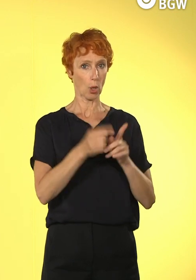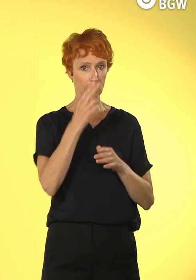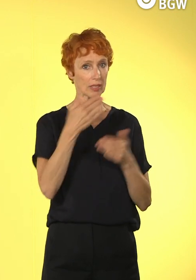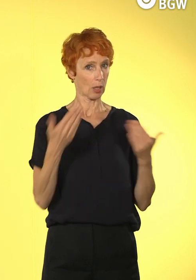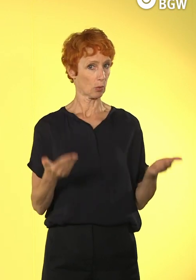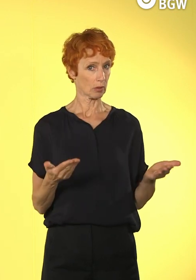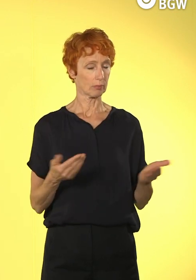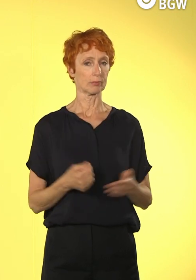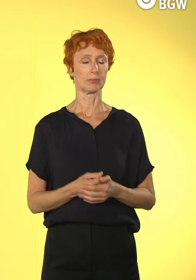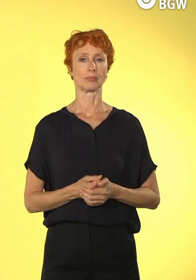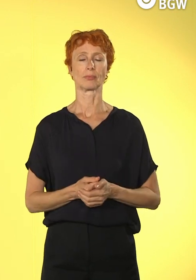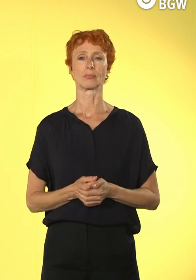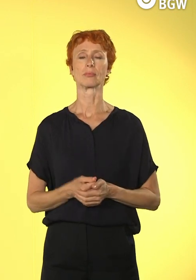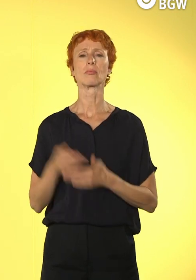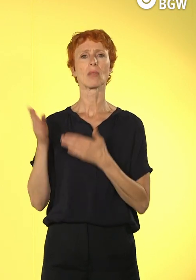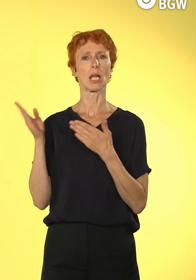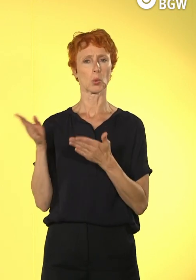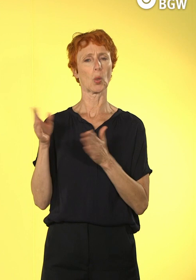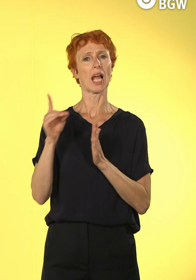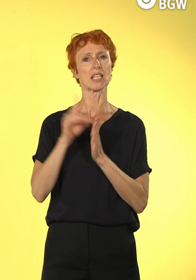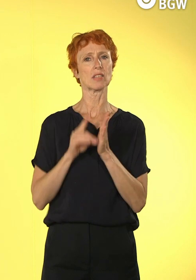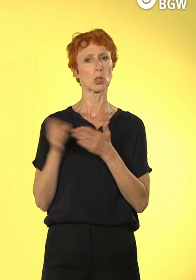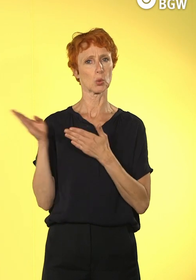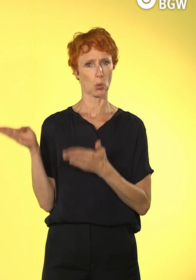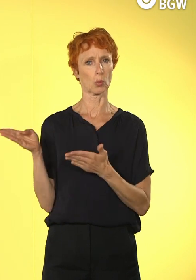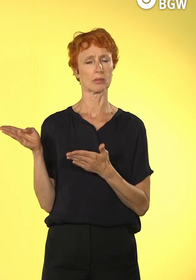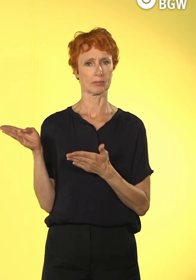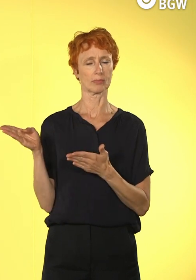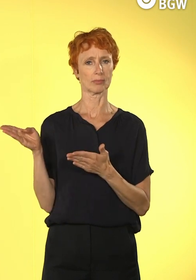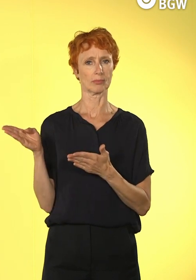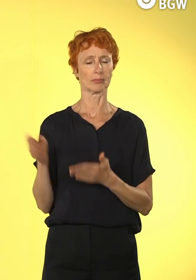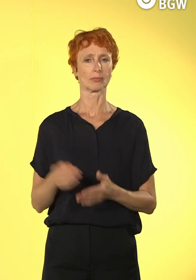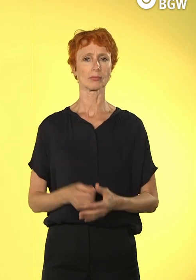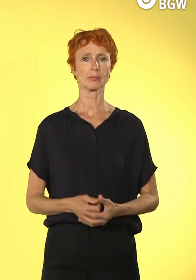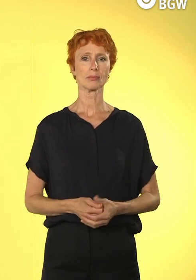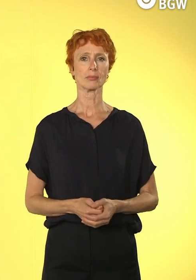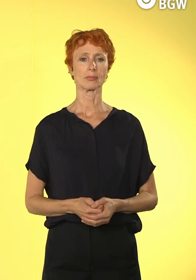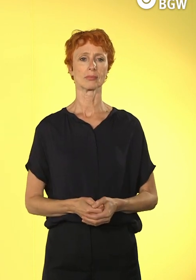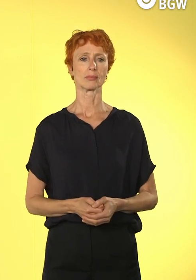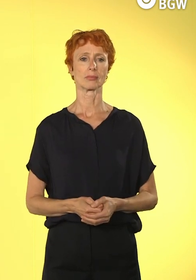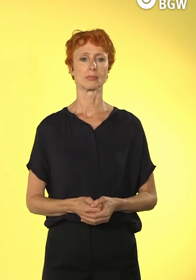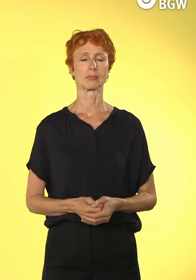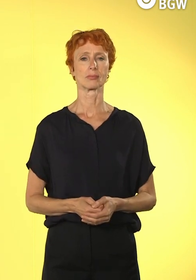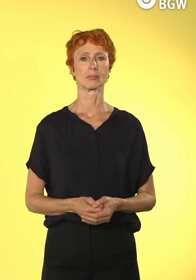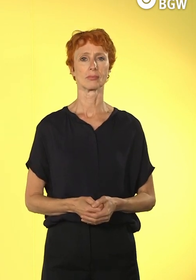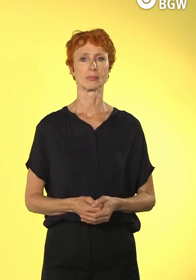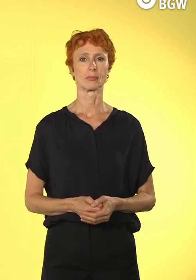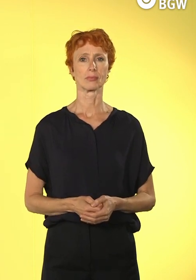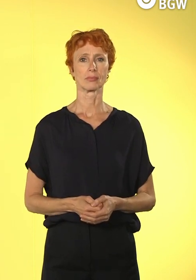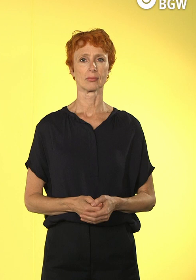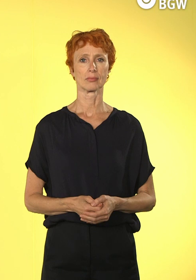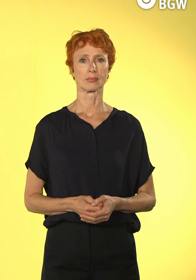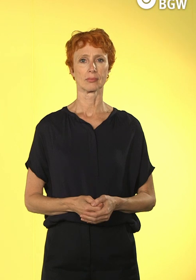Zunächst mal rein von der Definition her, das sehen Sie hier auch auf der Folie, kann man sagen, dass Digitalisierung